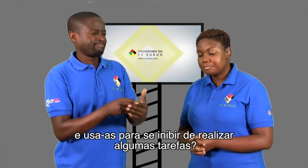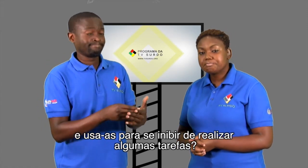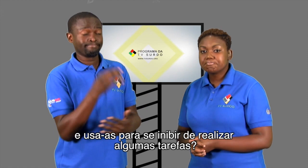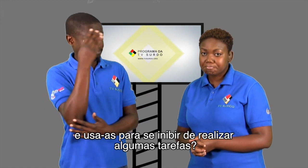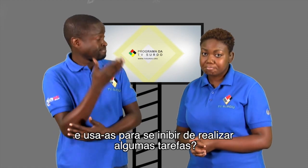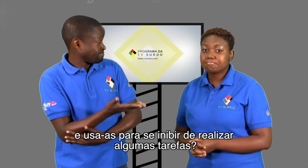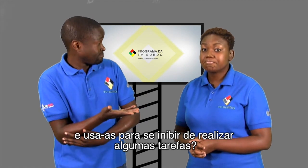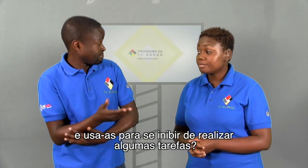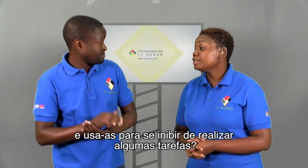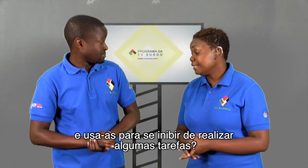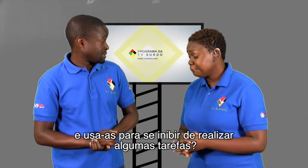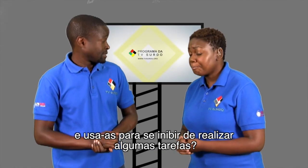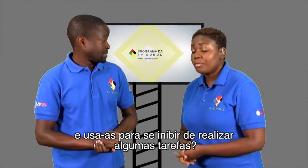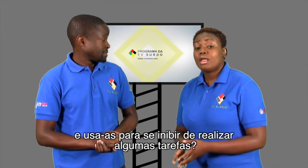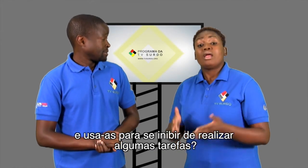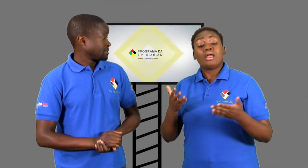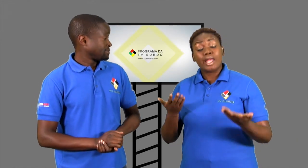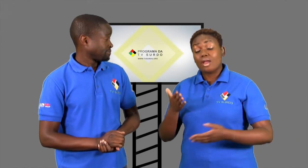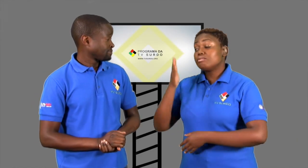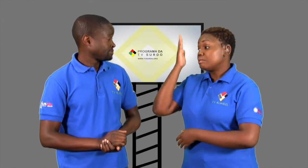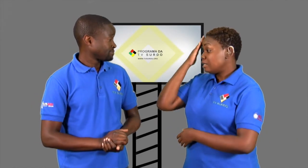inibir de fazer algumas tarefas.